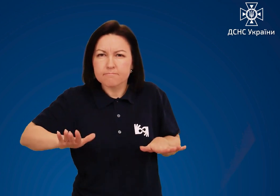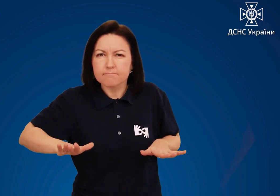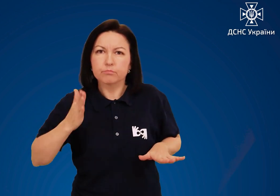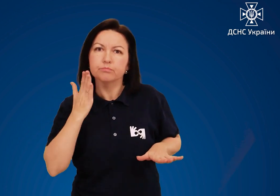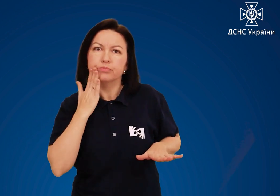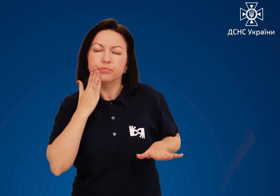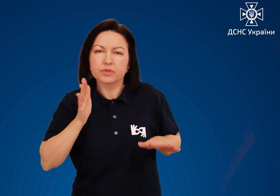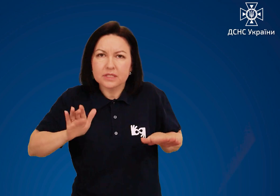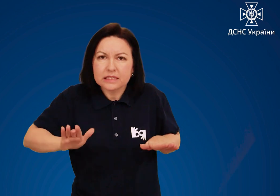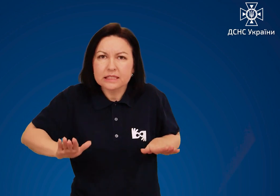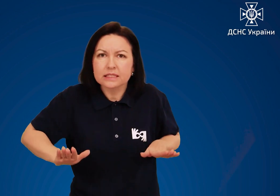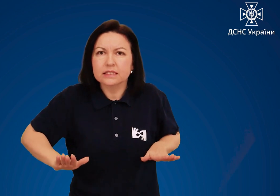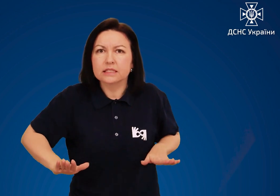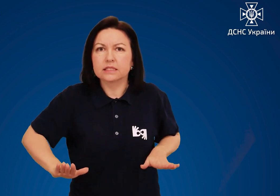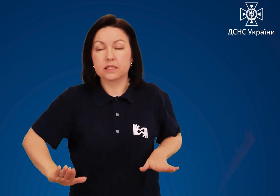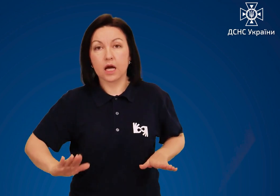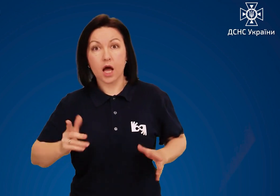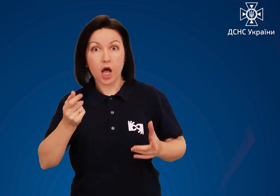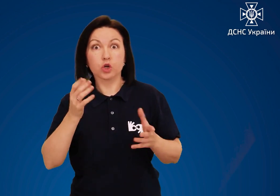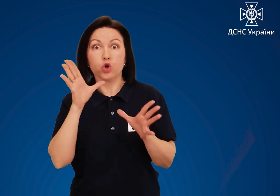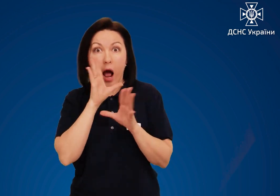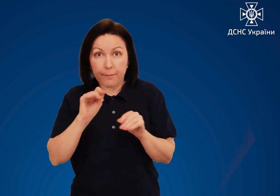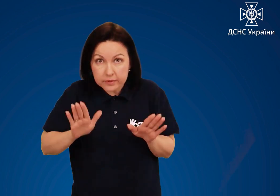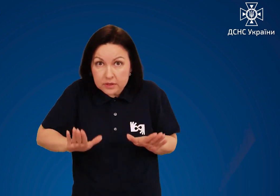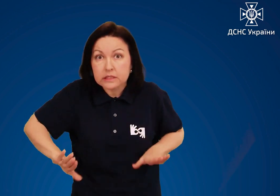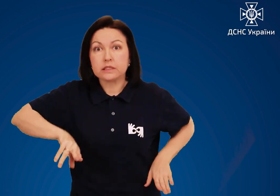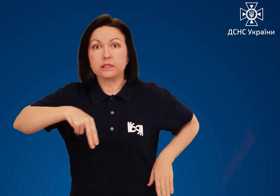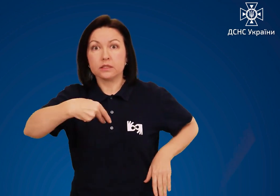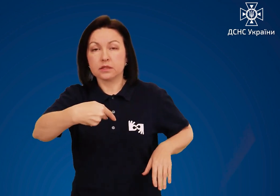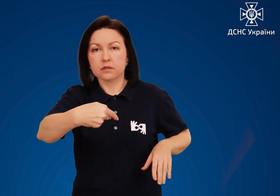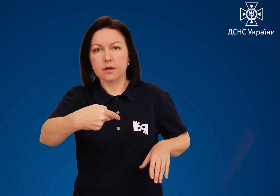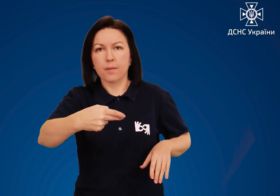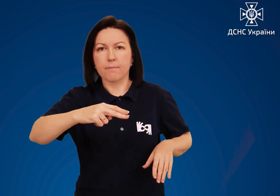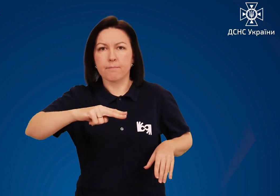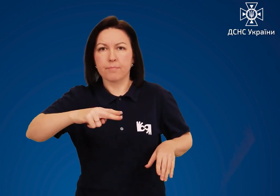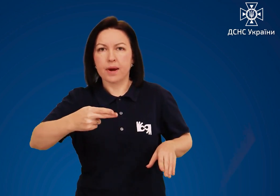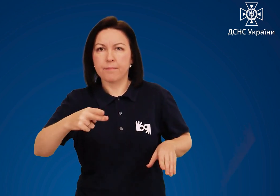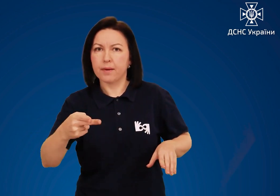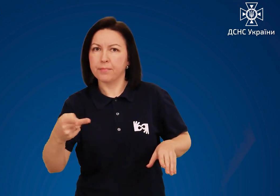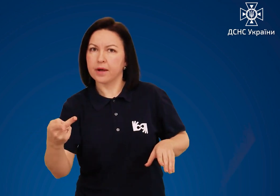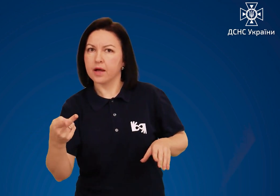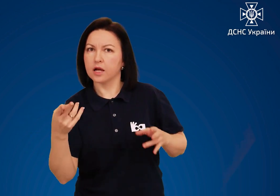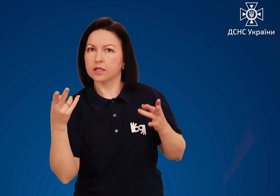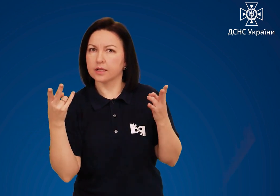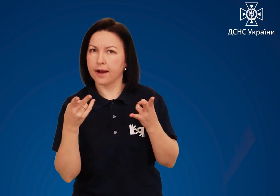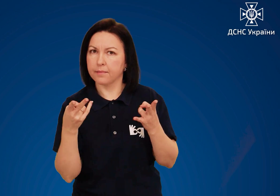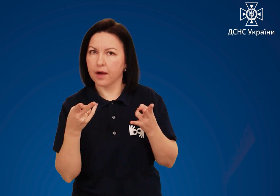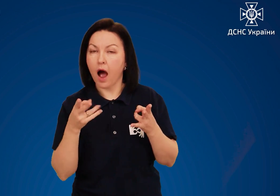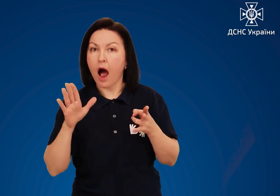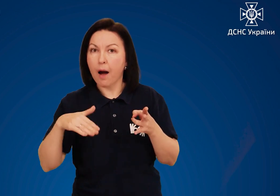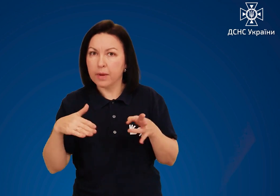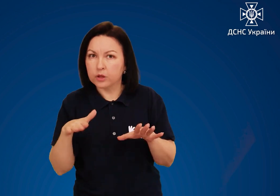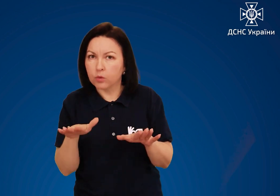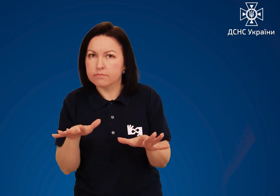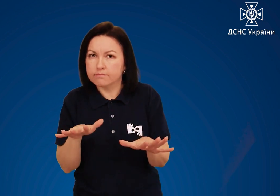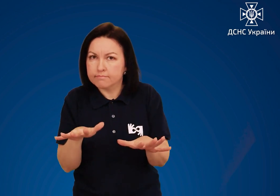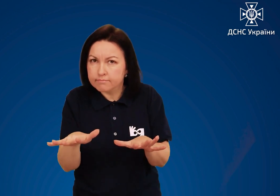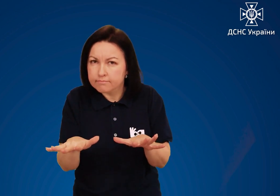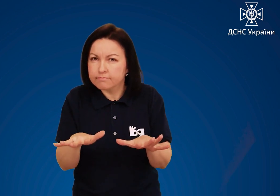площу опори. Вибравшись із льодового пролому, відкотіться, а потім повзіть